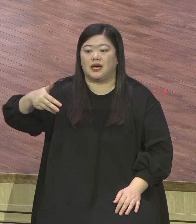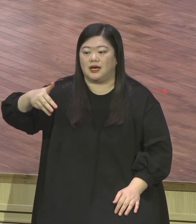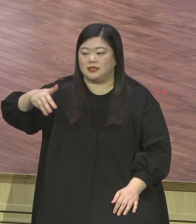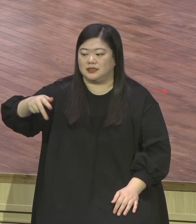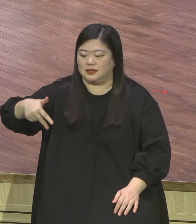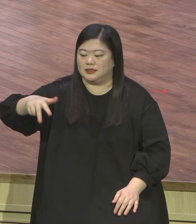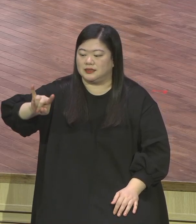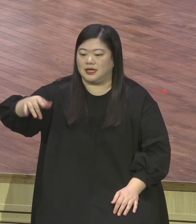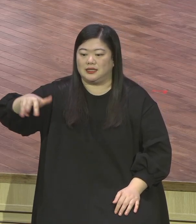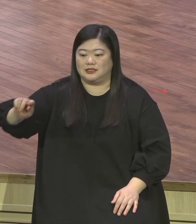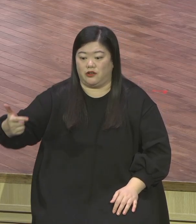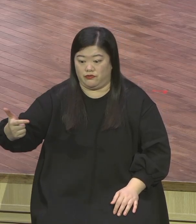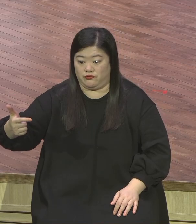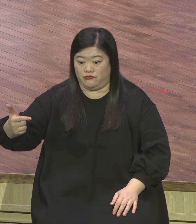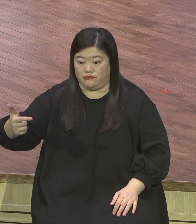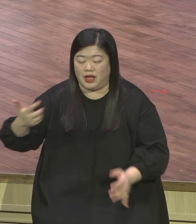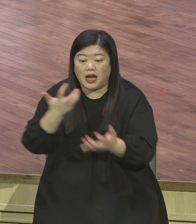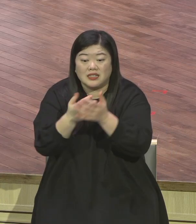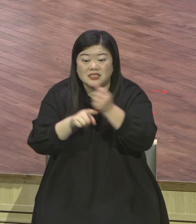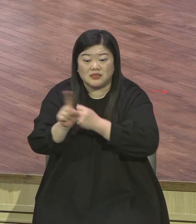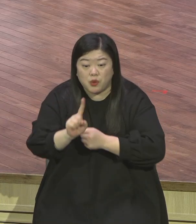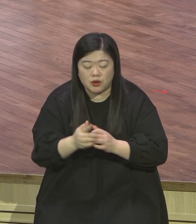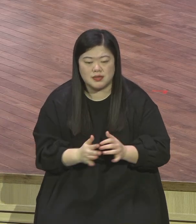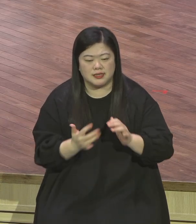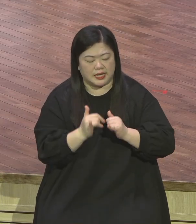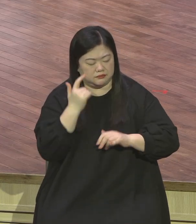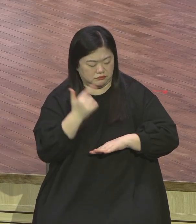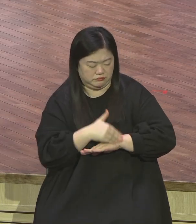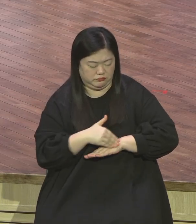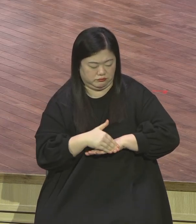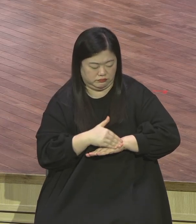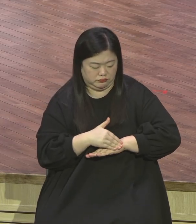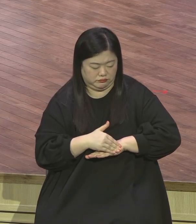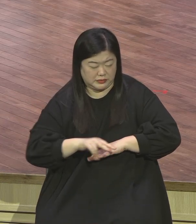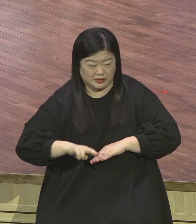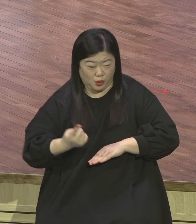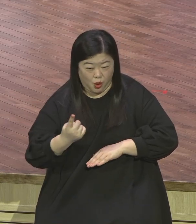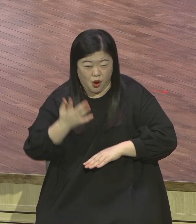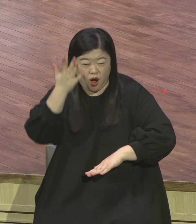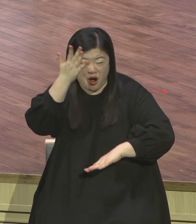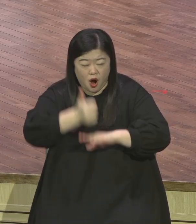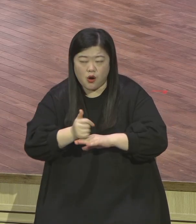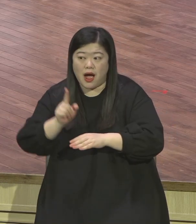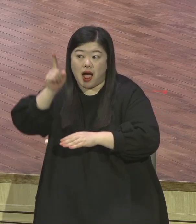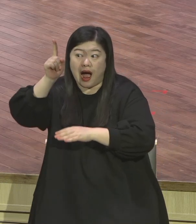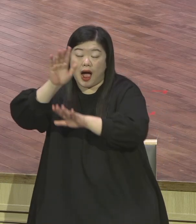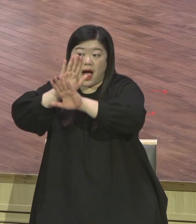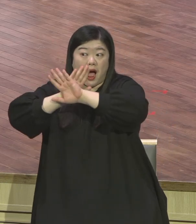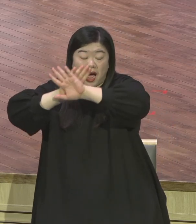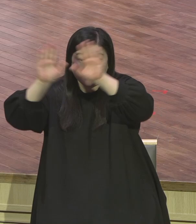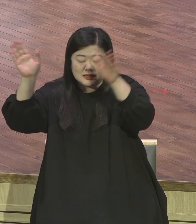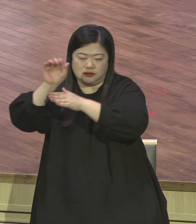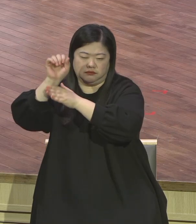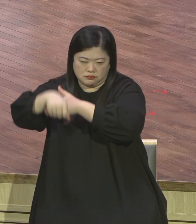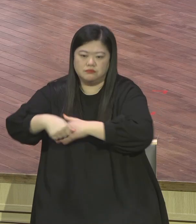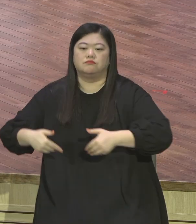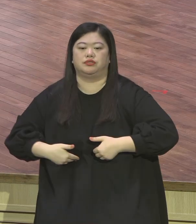이 일이 이루어지는 것은 하늘에 달렸다 그런 뜻이죠 전략의 달인으로